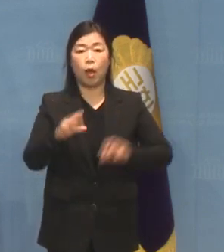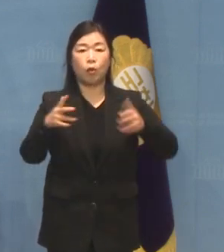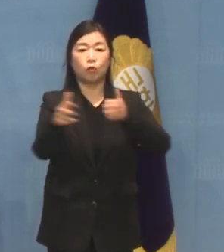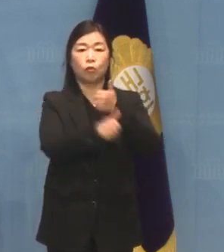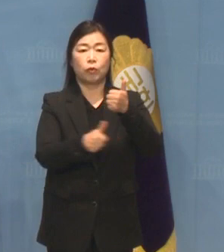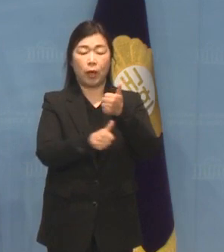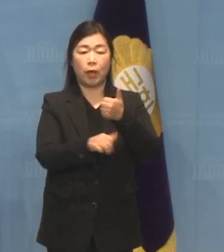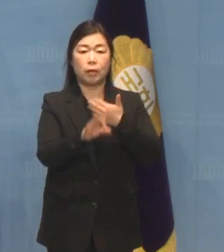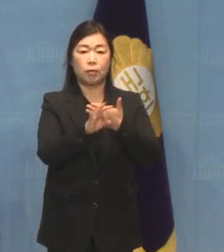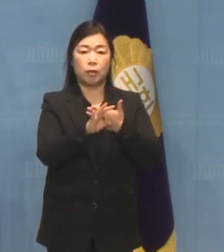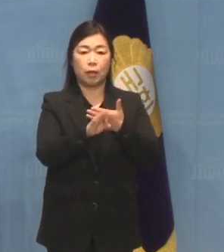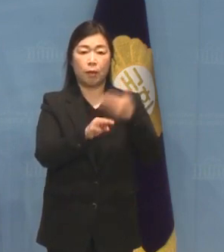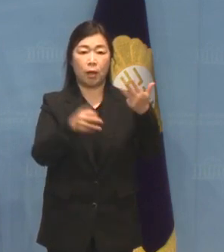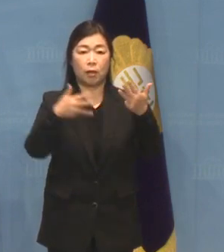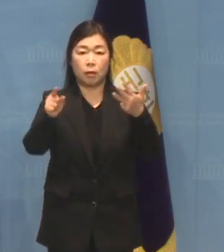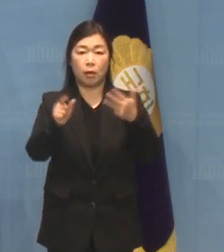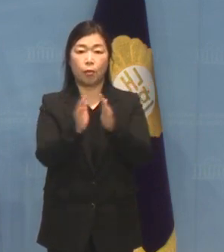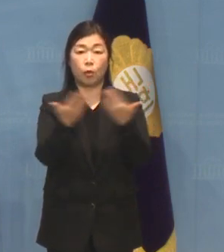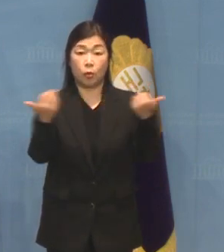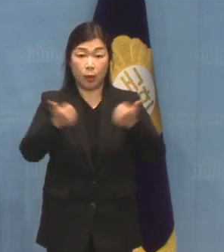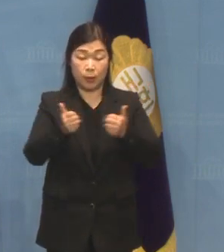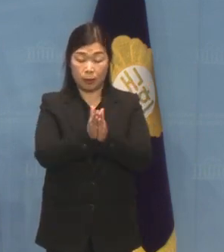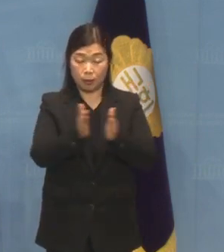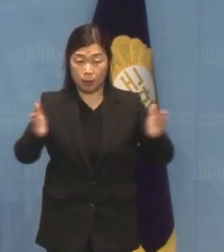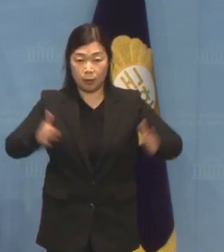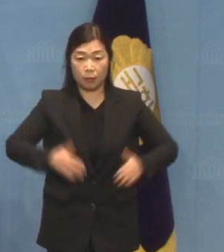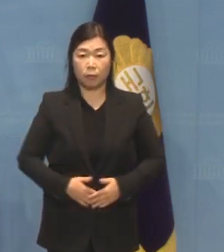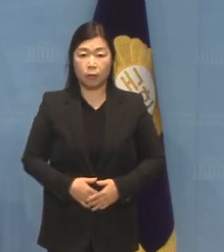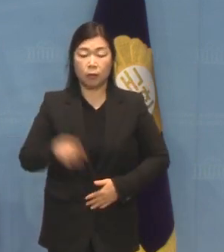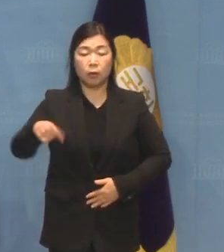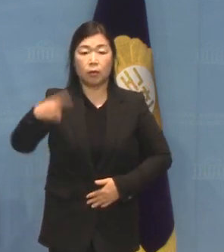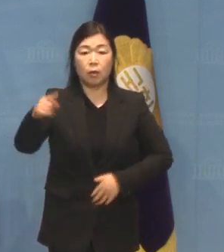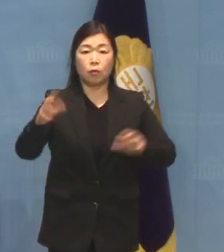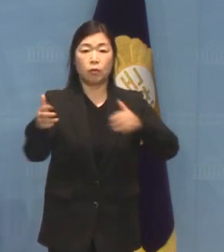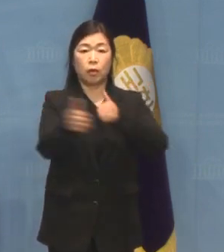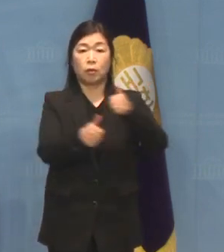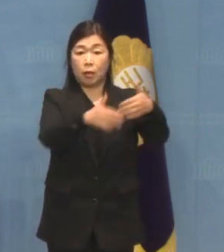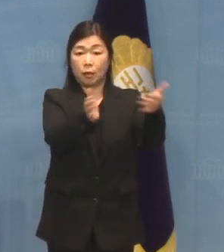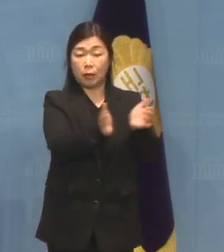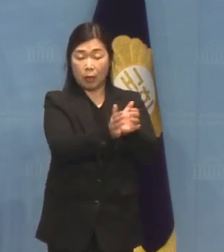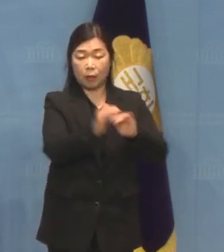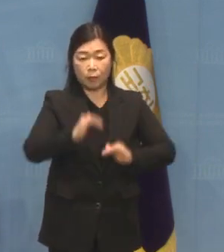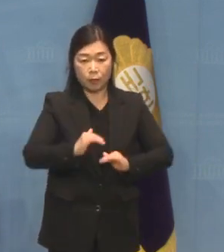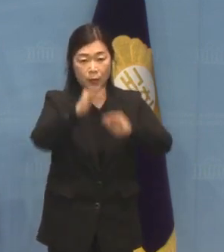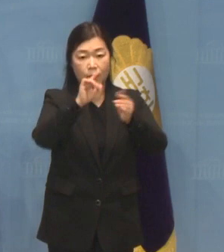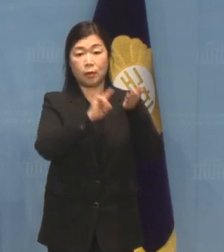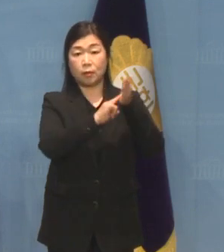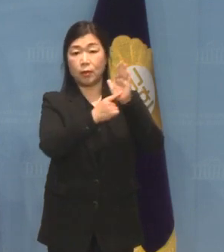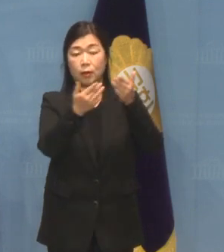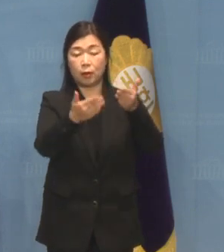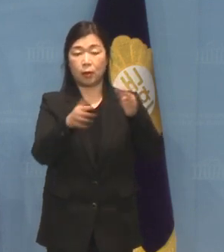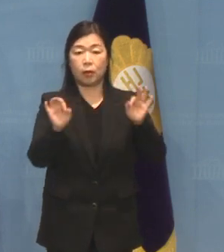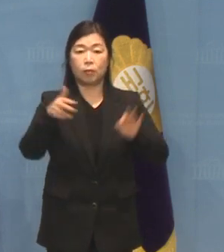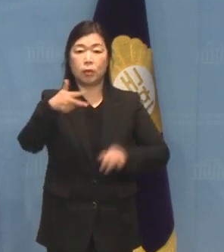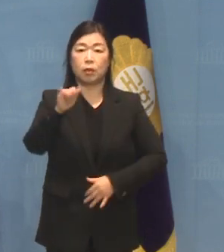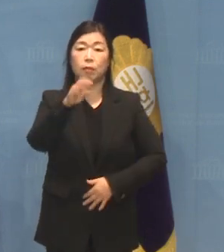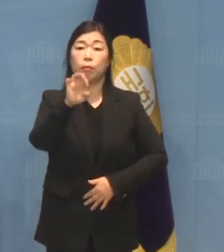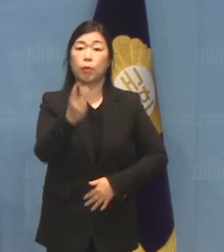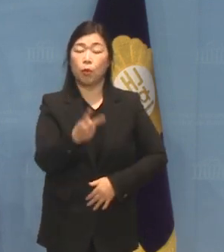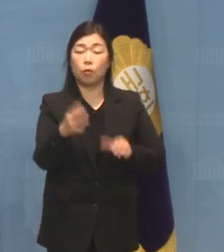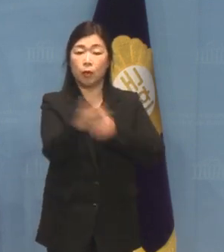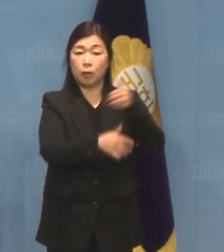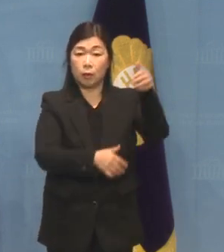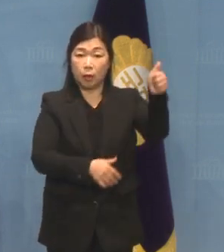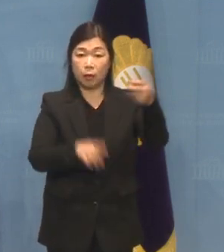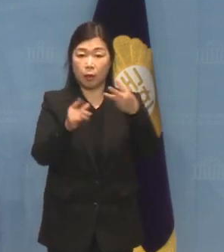제8차 본회의가 개최됩니다 다음은 국회의장단 주요일정입니다 김진표 국회의장은